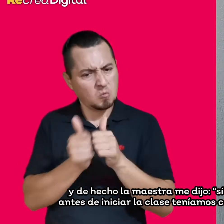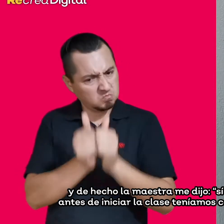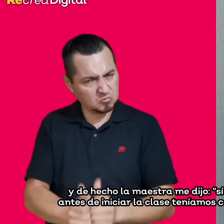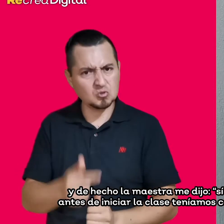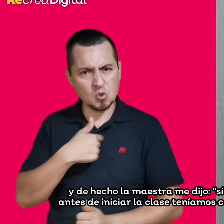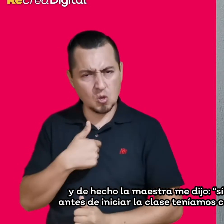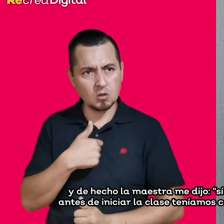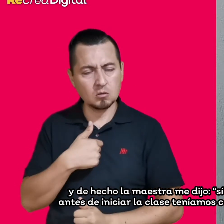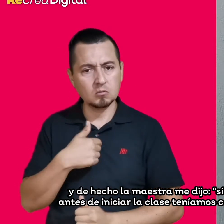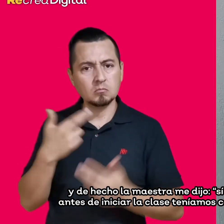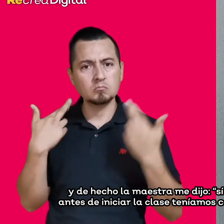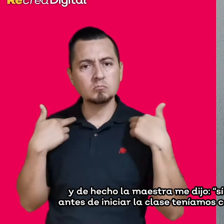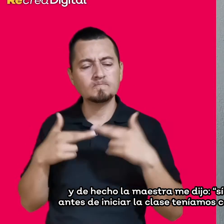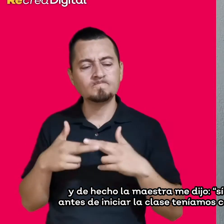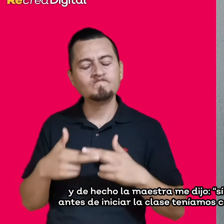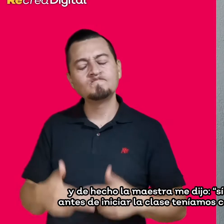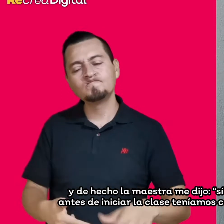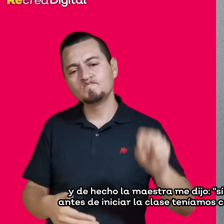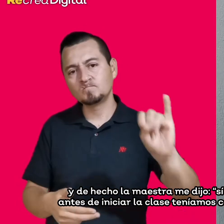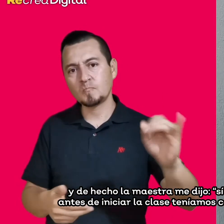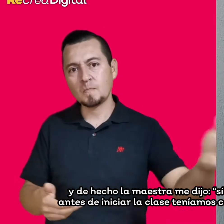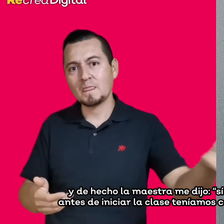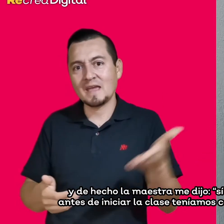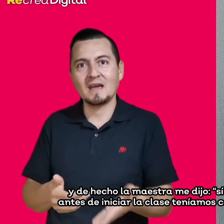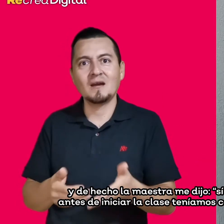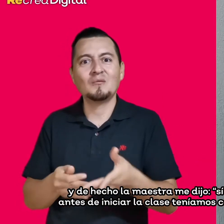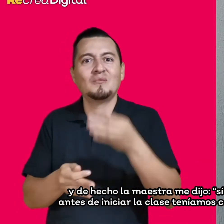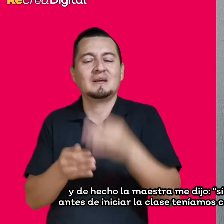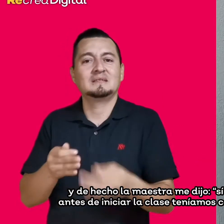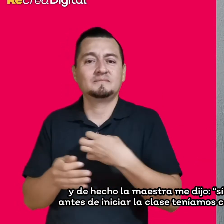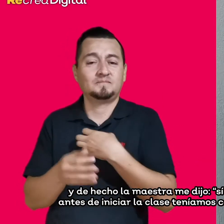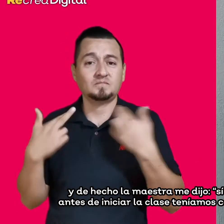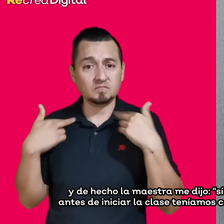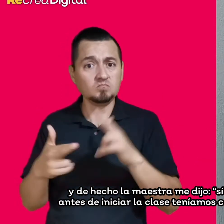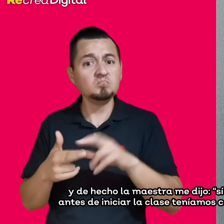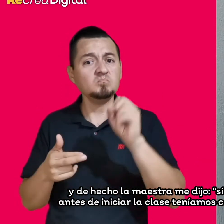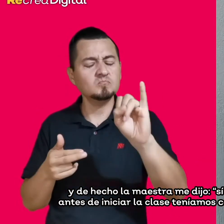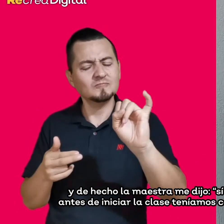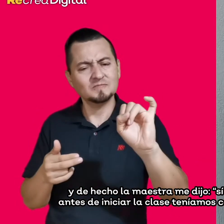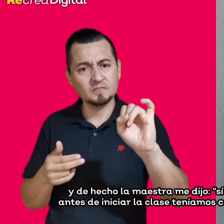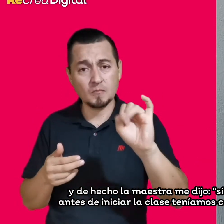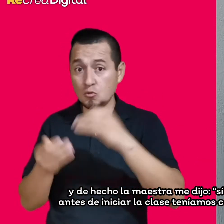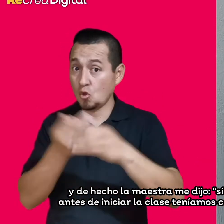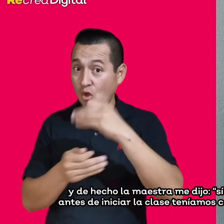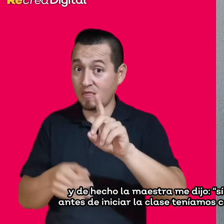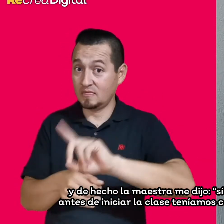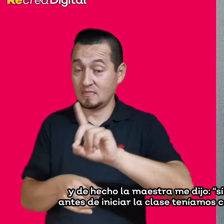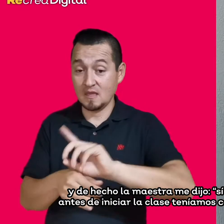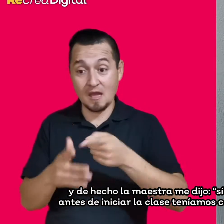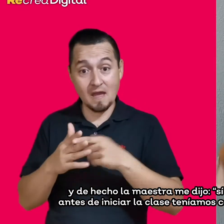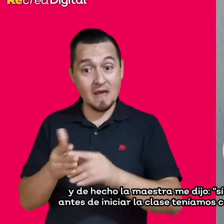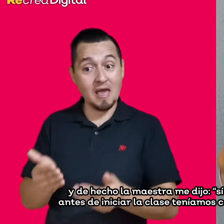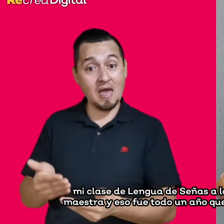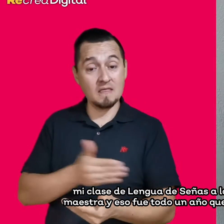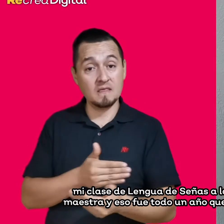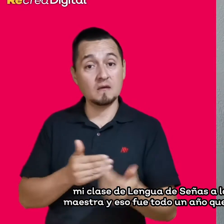dijo, sí, está muy bien, todos los días antes de iniciar la clase teníamos como 10, 15 minutos para yo dar